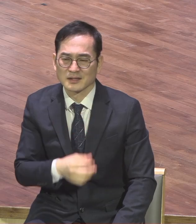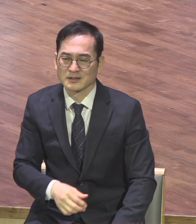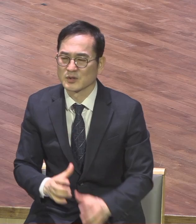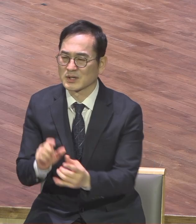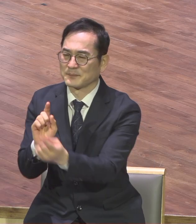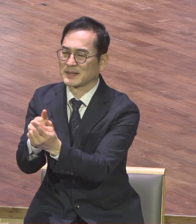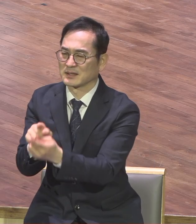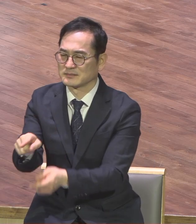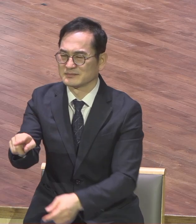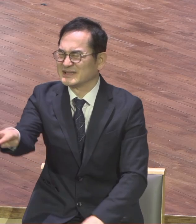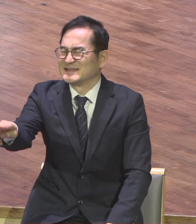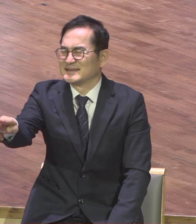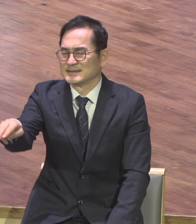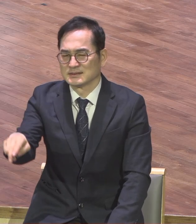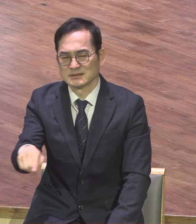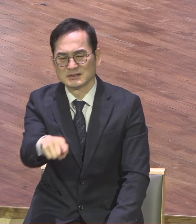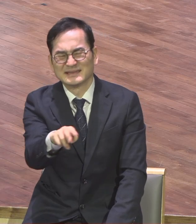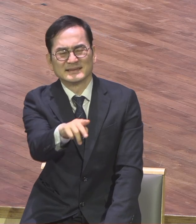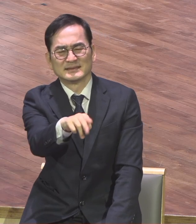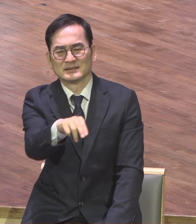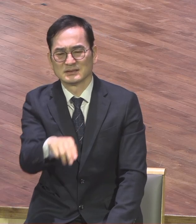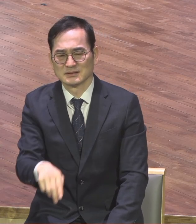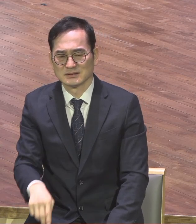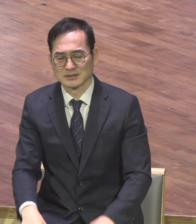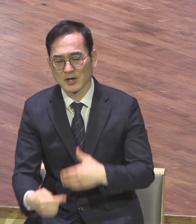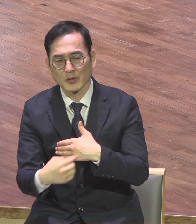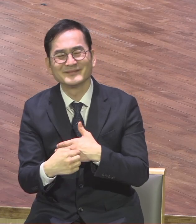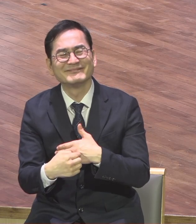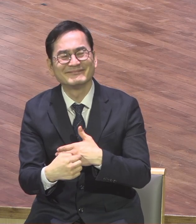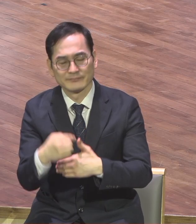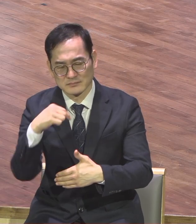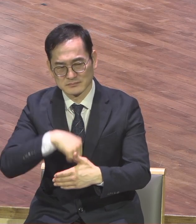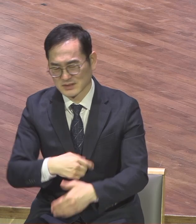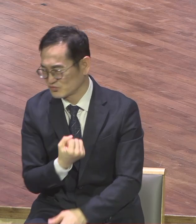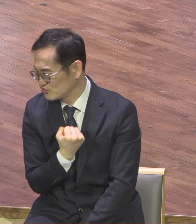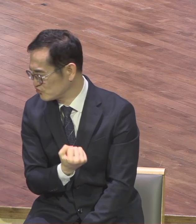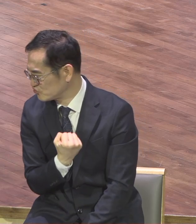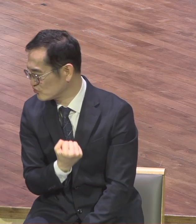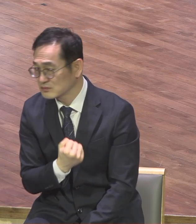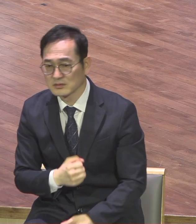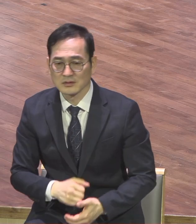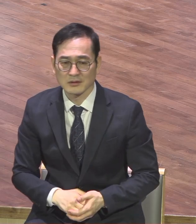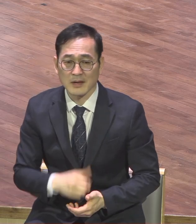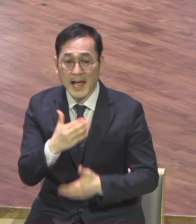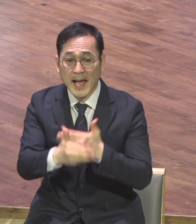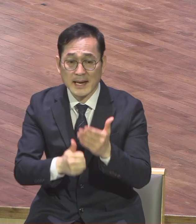위안한 척 하면서 날 이런 하나님 나라 확장을 막는 짓을 하는